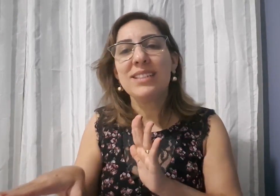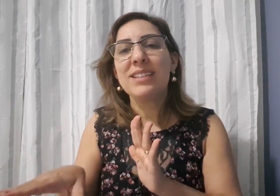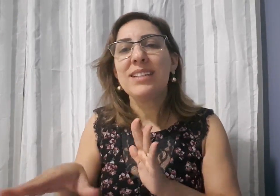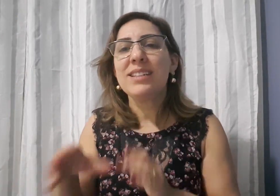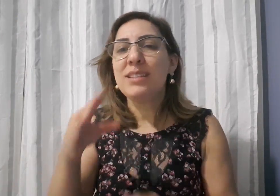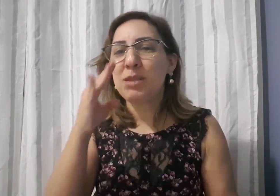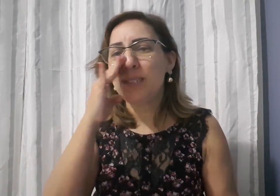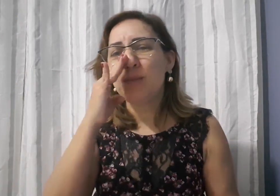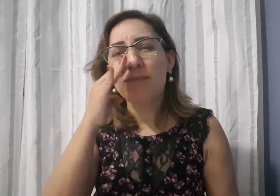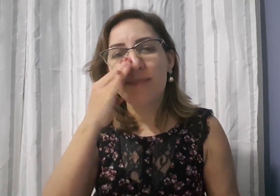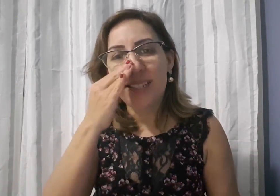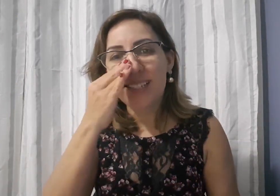Barreto